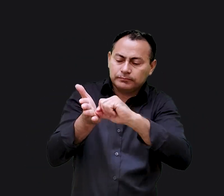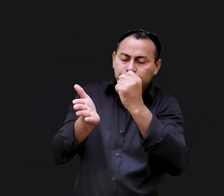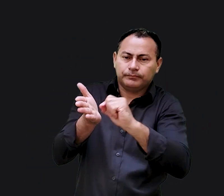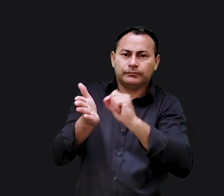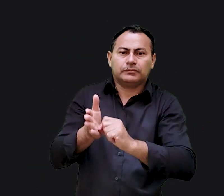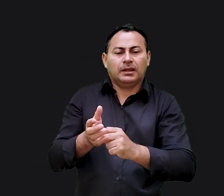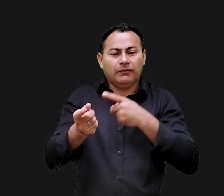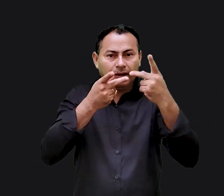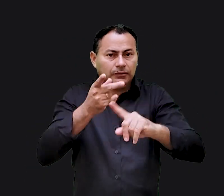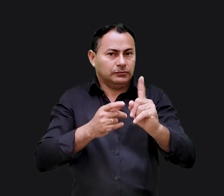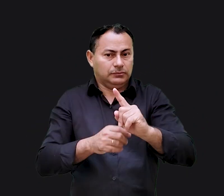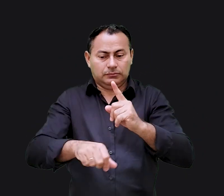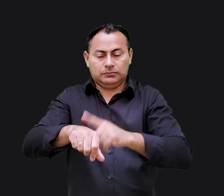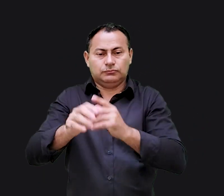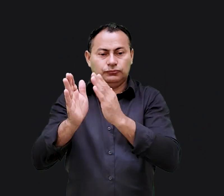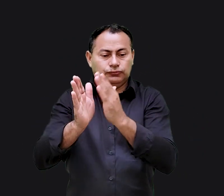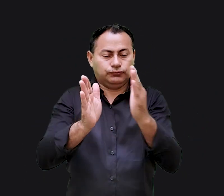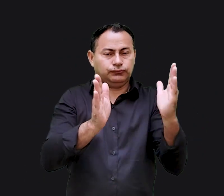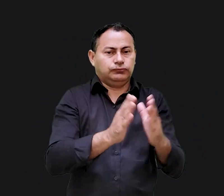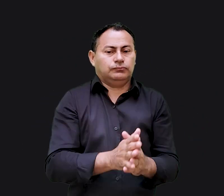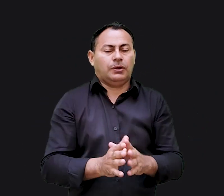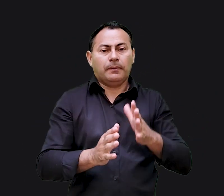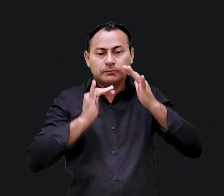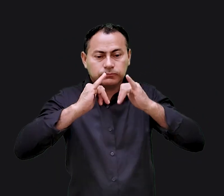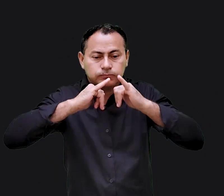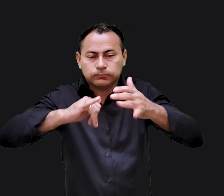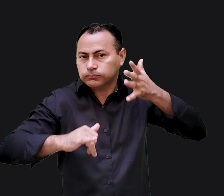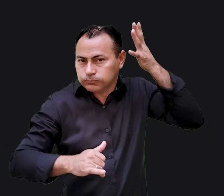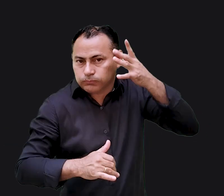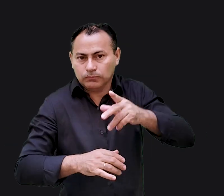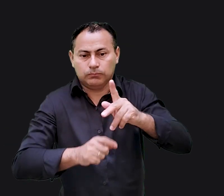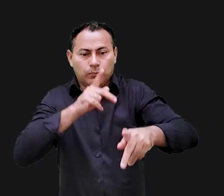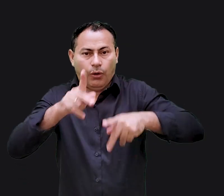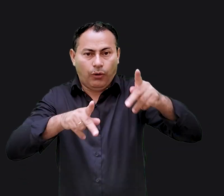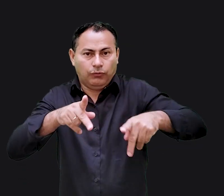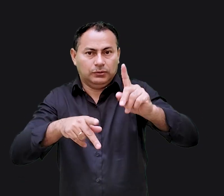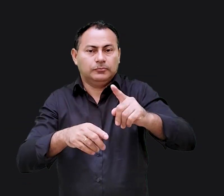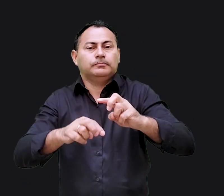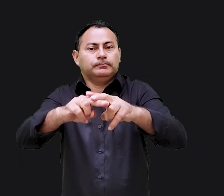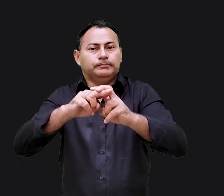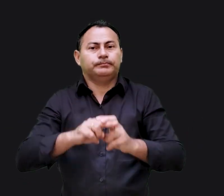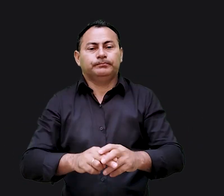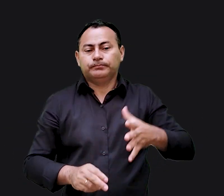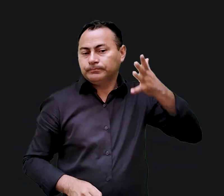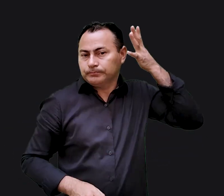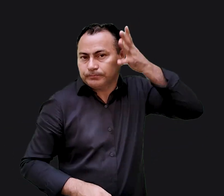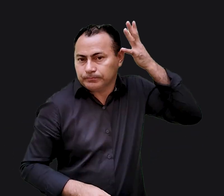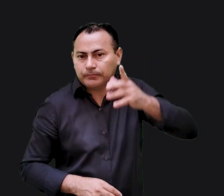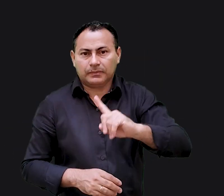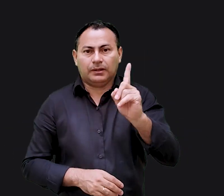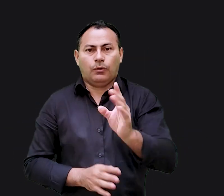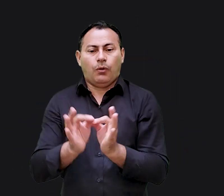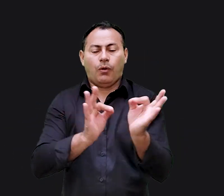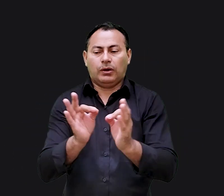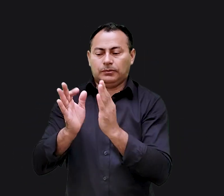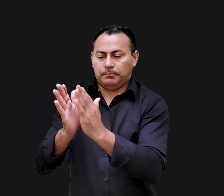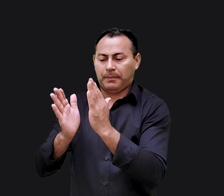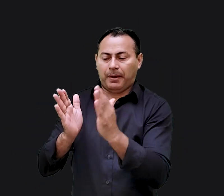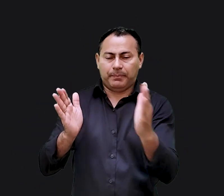ditava o que necessariamente não era na ordem em que eles foram pregados para o povo. É por isso que os sermões não estão em